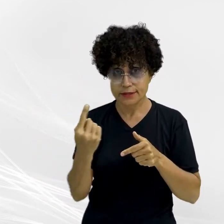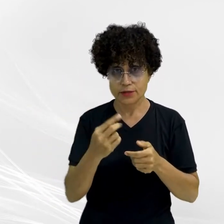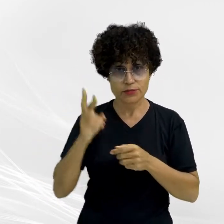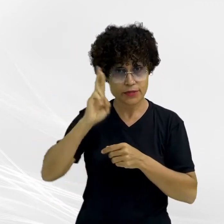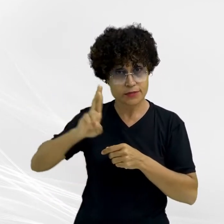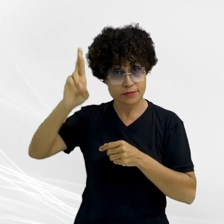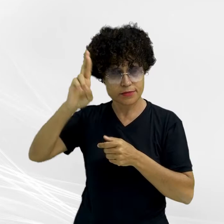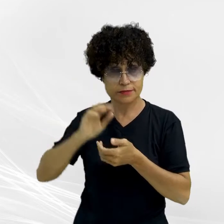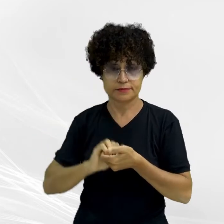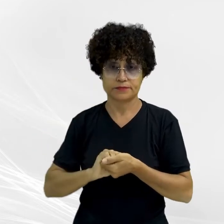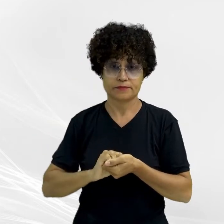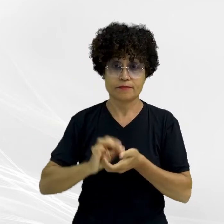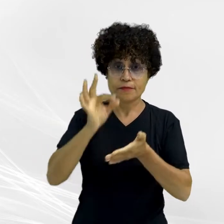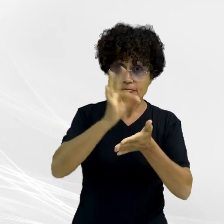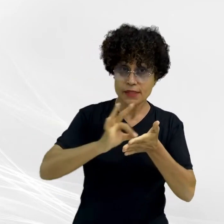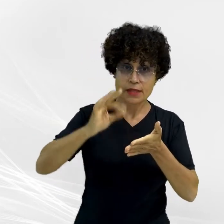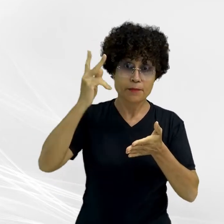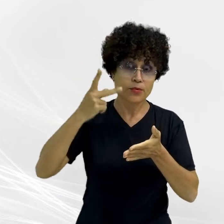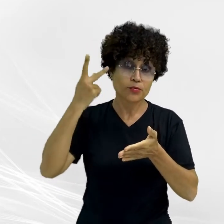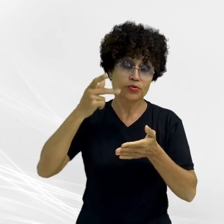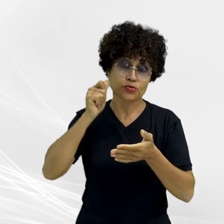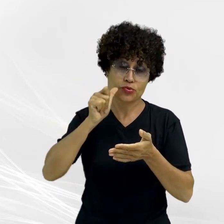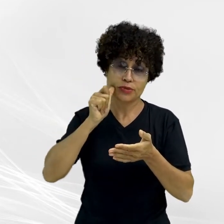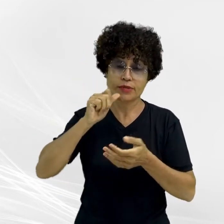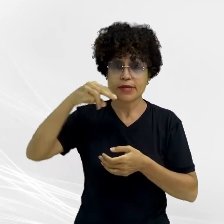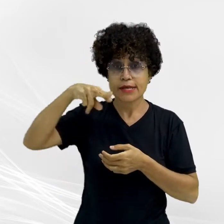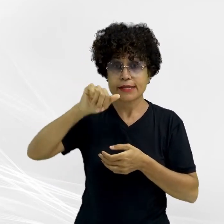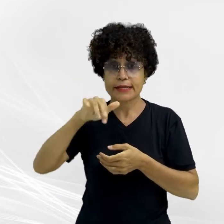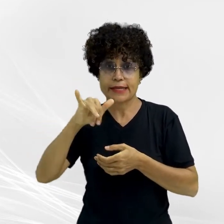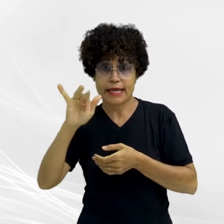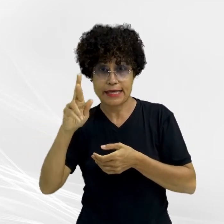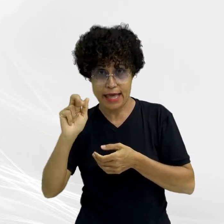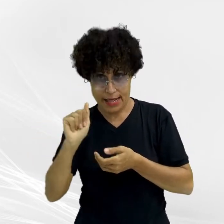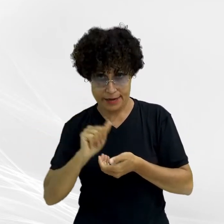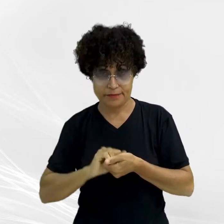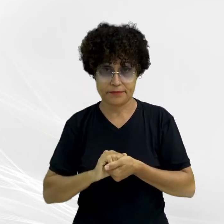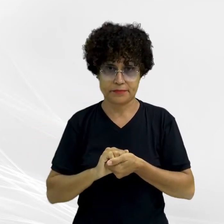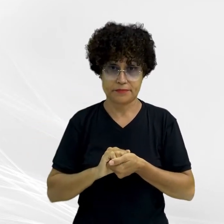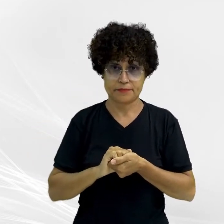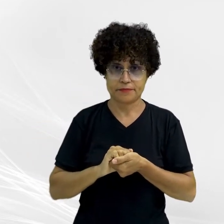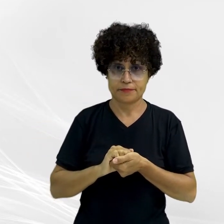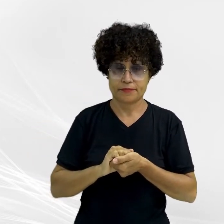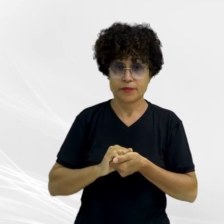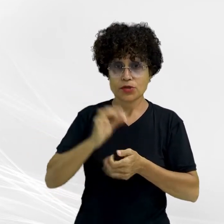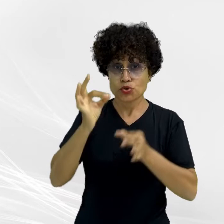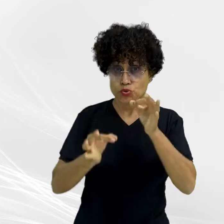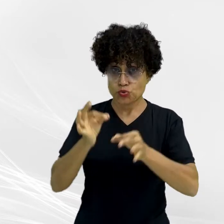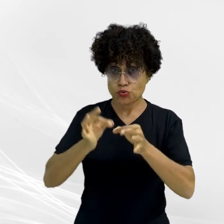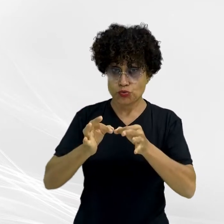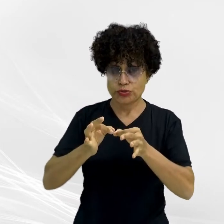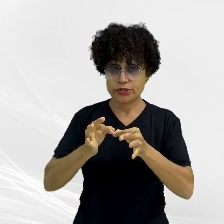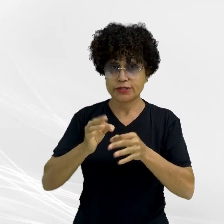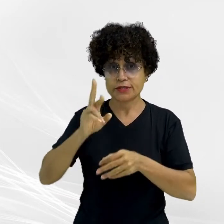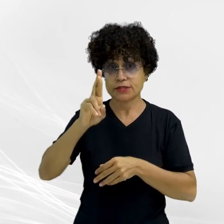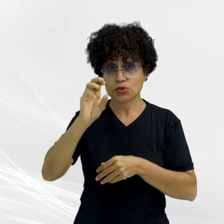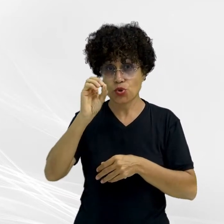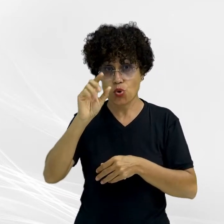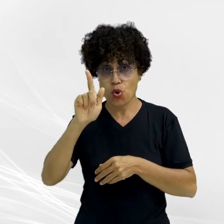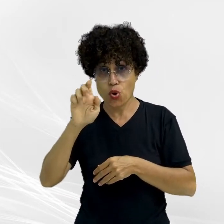O documento foi assinado pela promotora de justiça, Nayara Romã Mariano Scolfaro, pelo juiz de direito, Roger